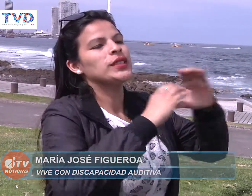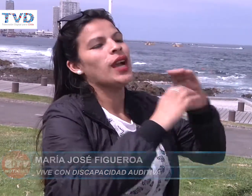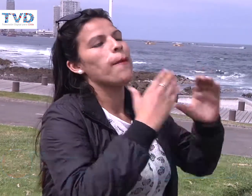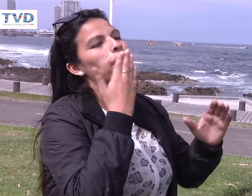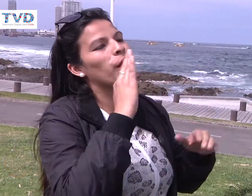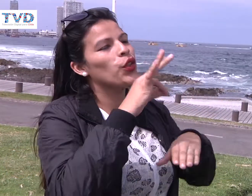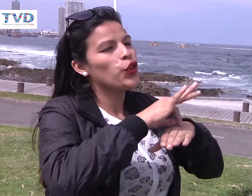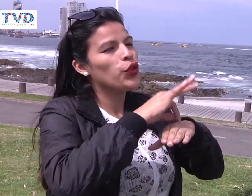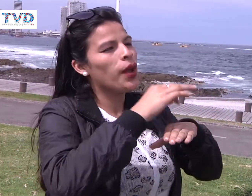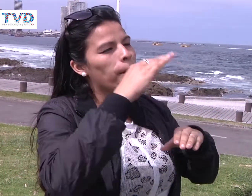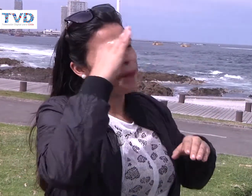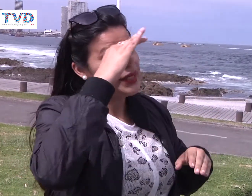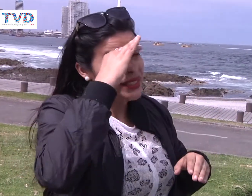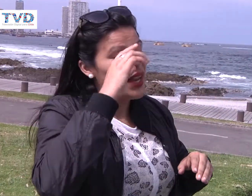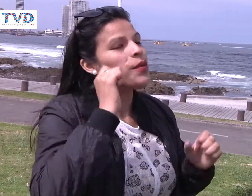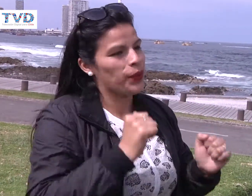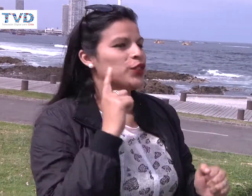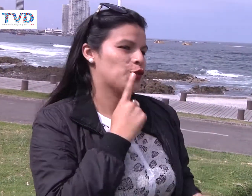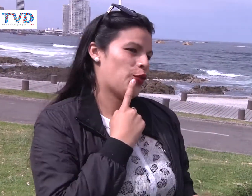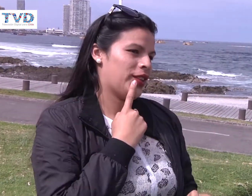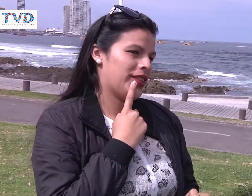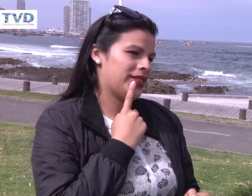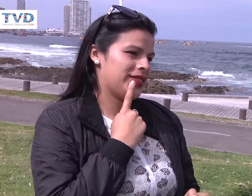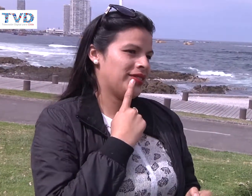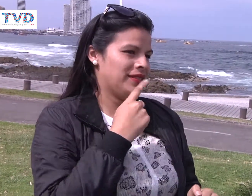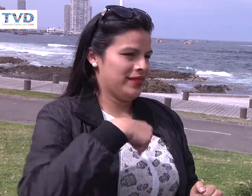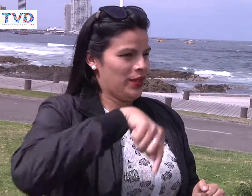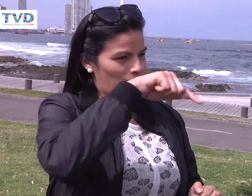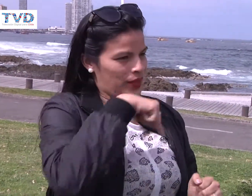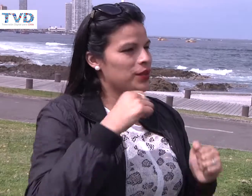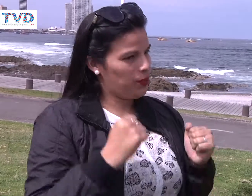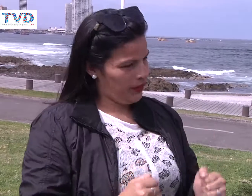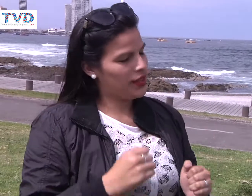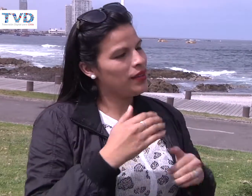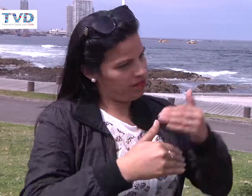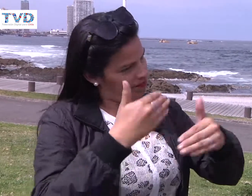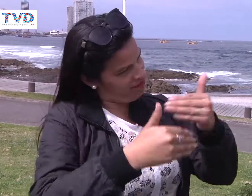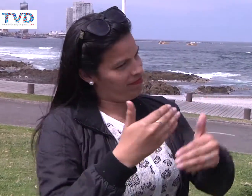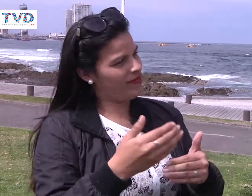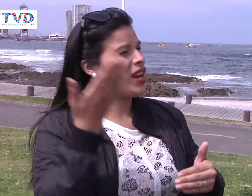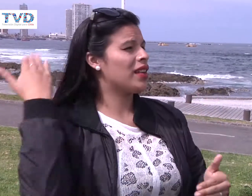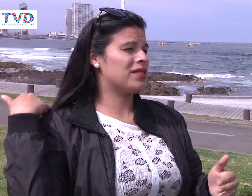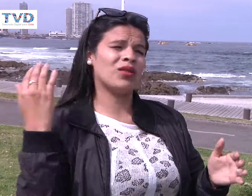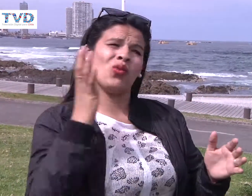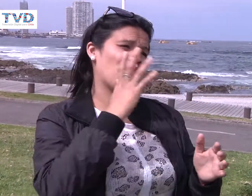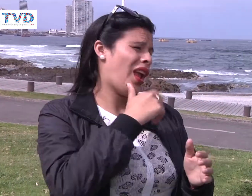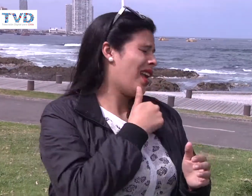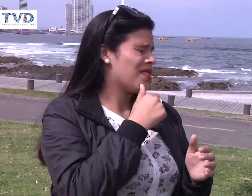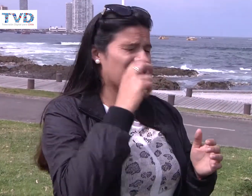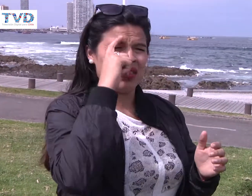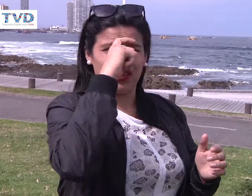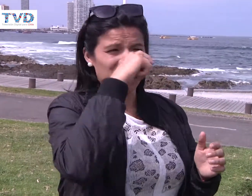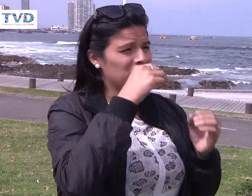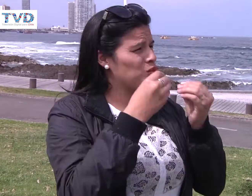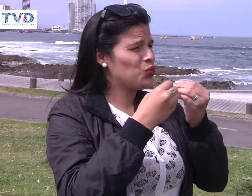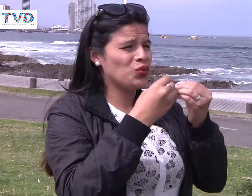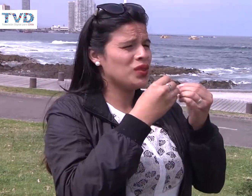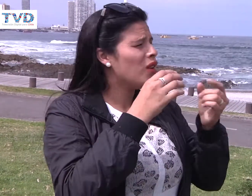ha salvado mucho el tema de la comunicación. En cuanto a la experiencia con las personas sordas, hemos ido avanzando, porque antes no había y era